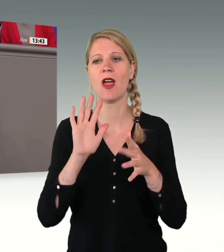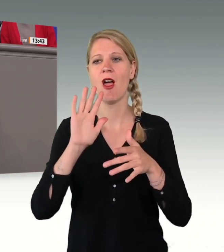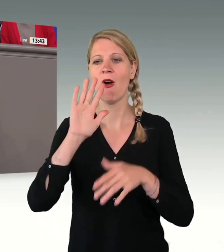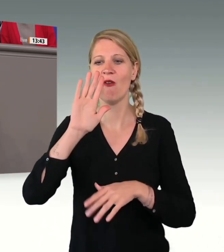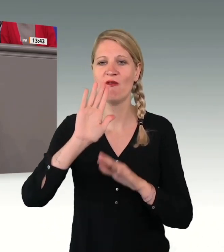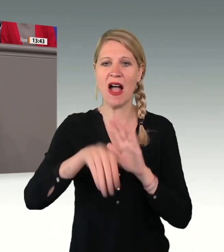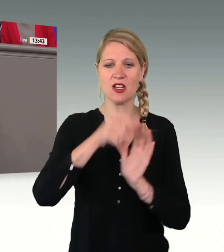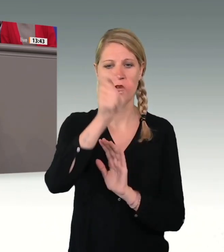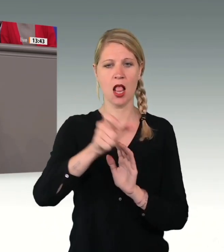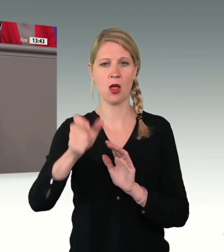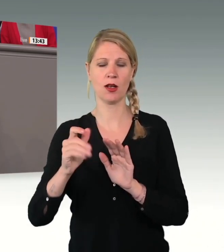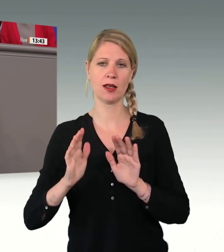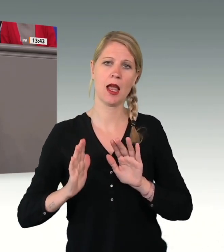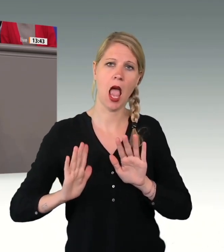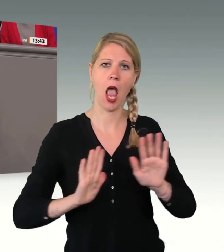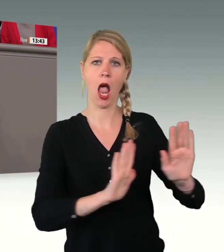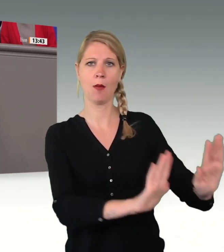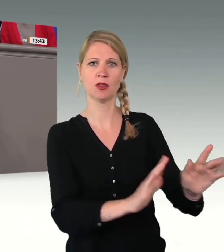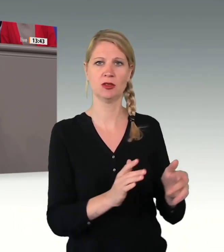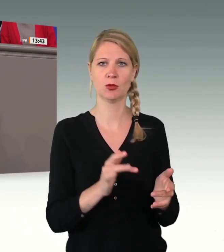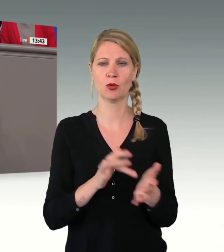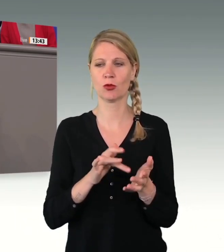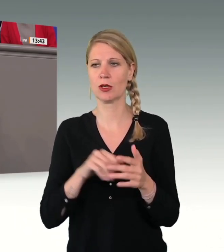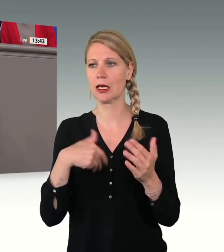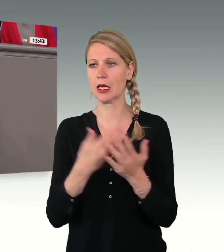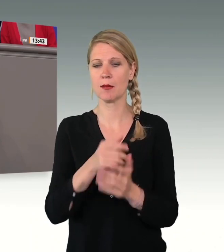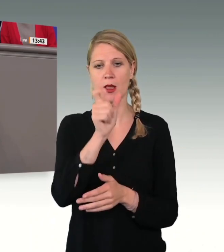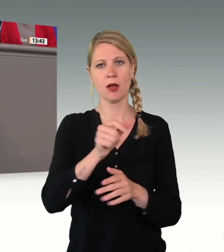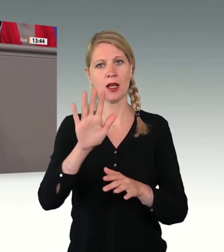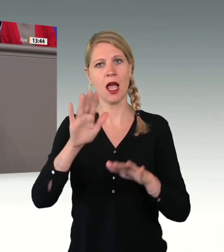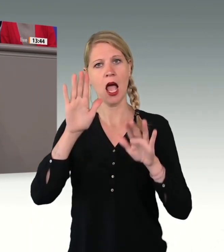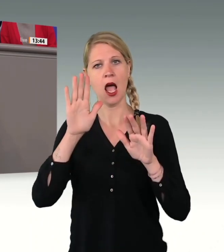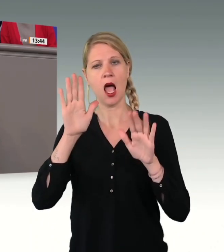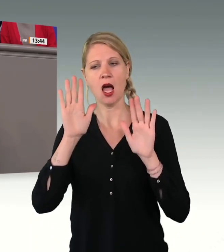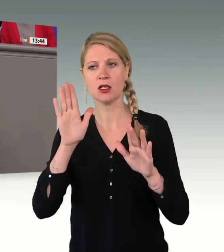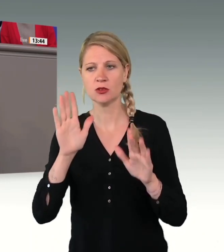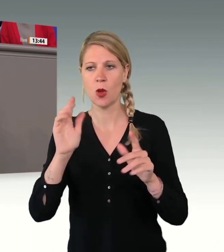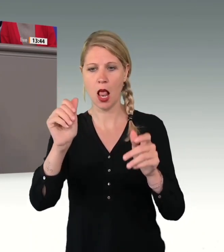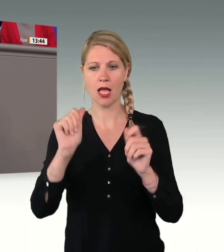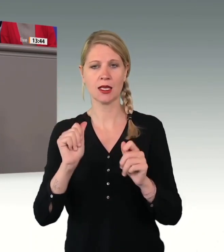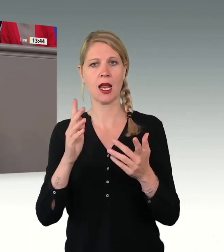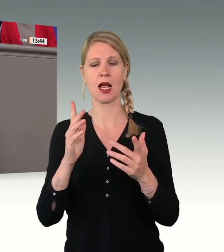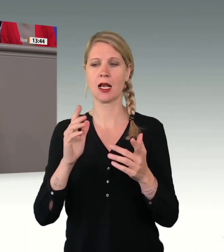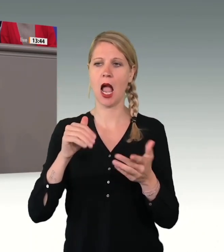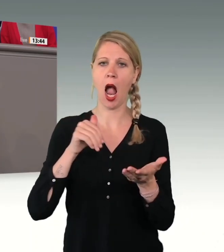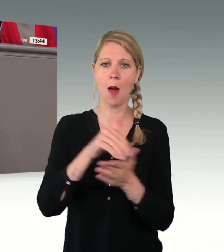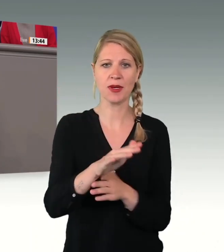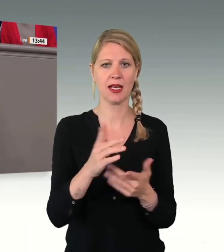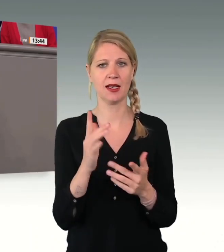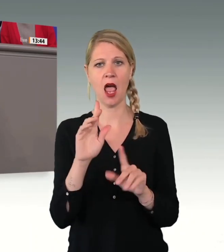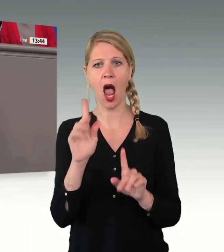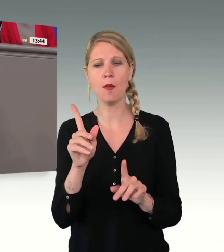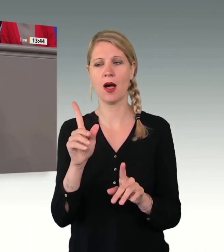Asyl Antrag abgelehnt worden ist, die aber hier geduldet werden, hier bleiben können, sind üble Schurken. Viele von Ihnen sind gut